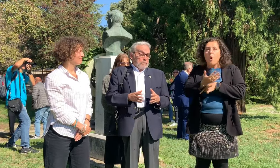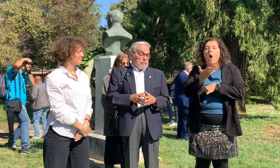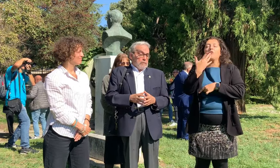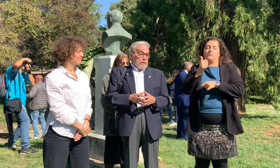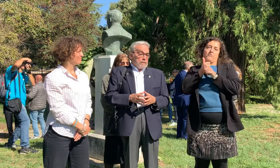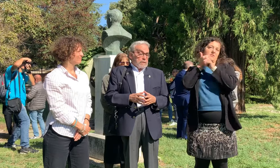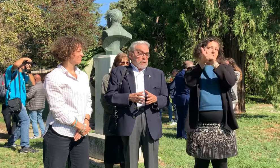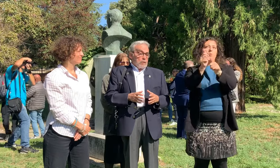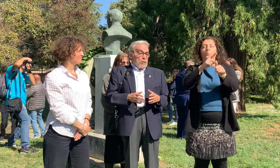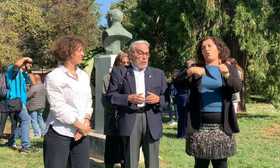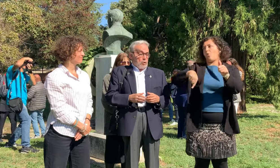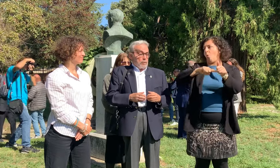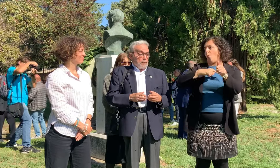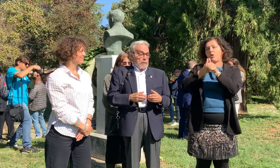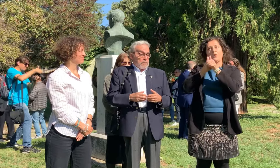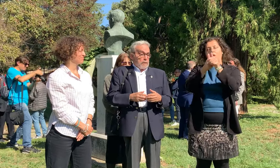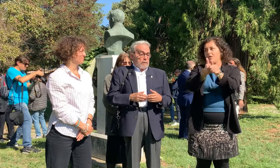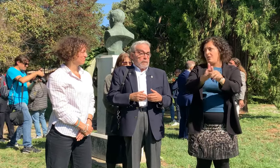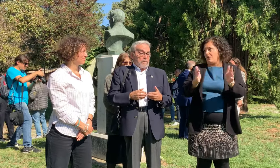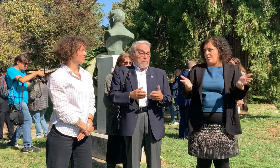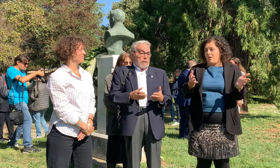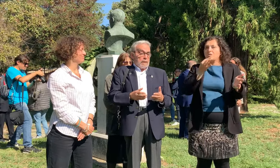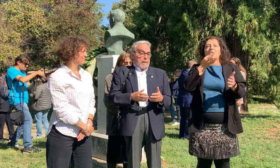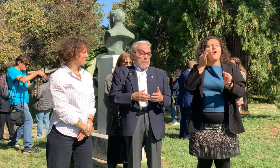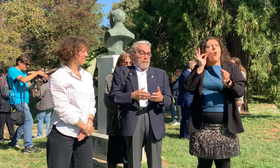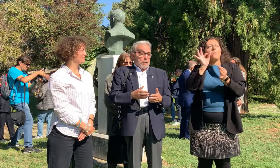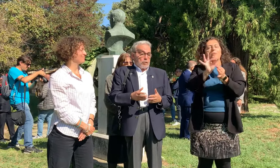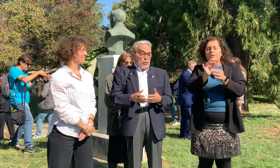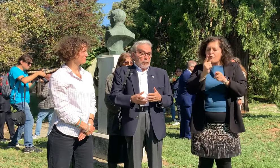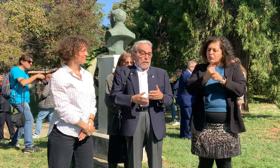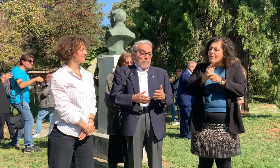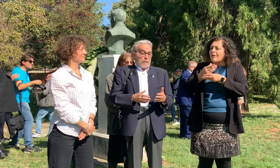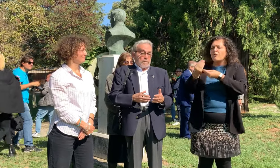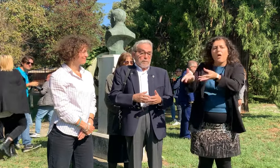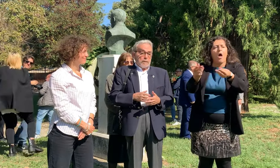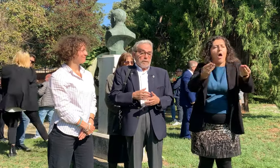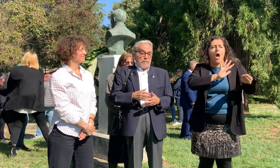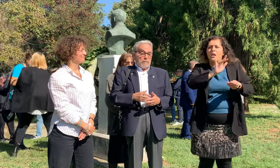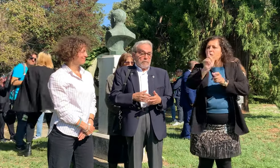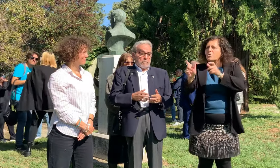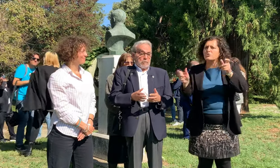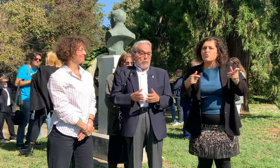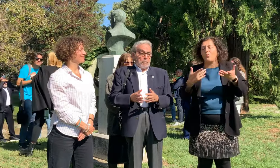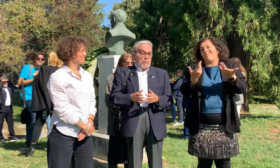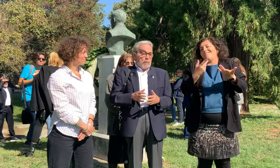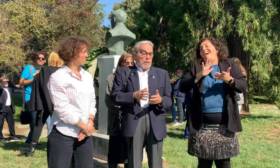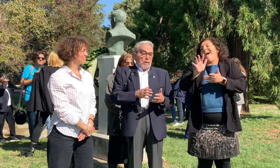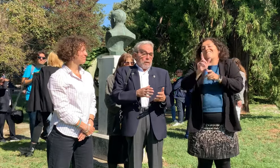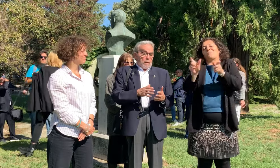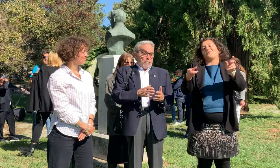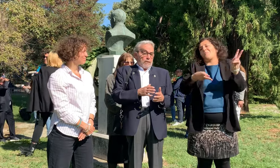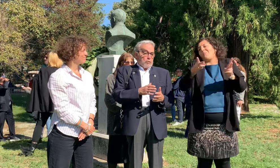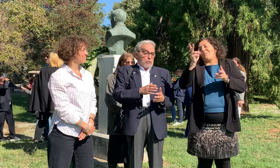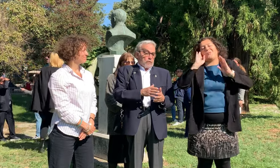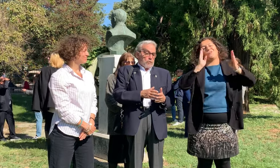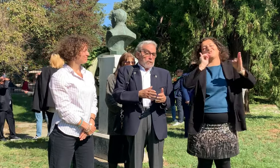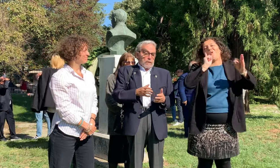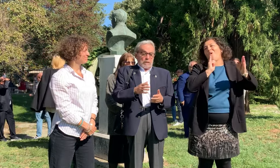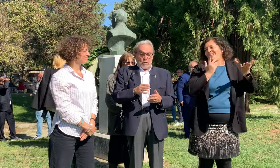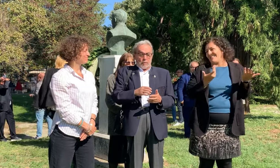Per quanto qualcosa che negli altri, sono fatto i spazi, abbiamo fatto i miei due sedi e abbiamo